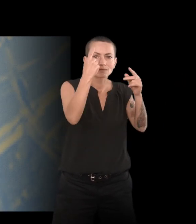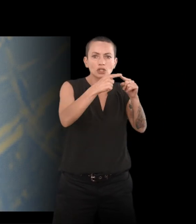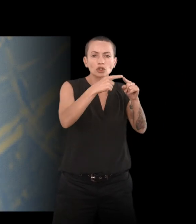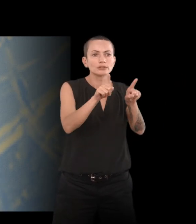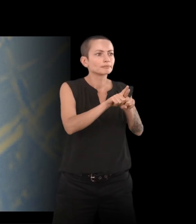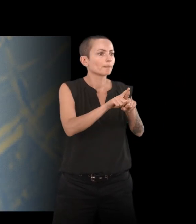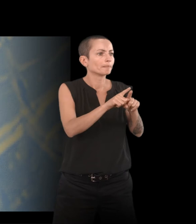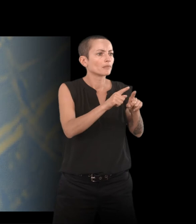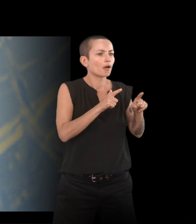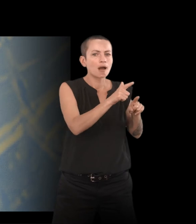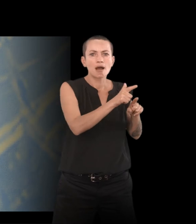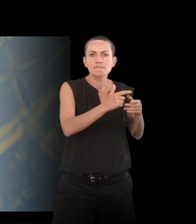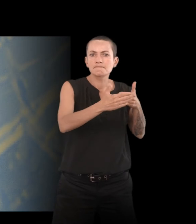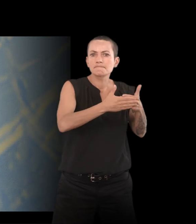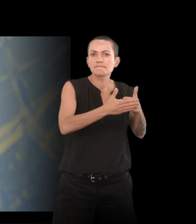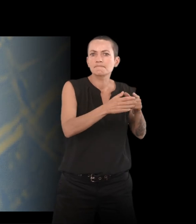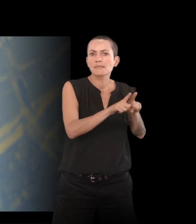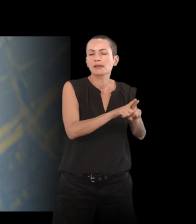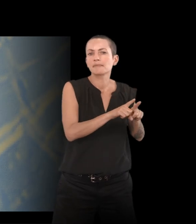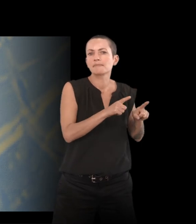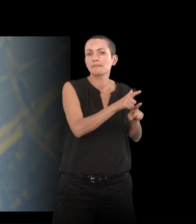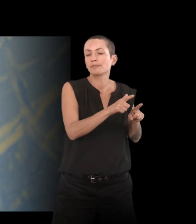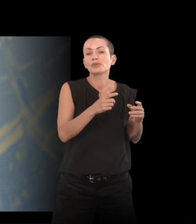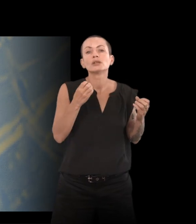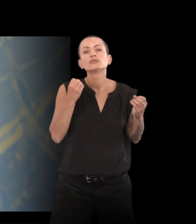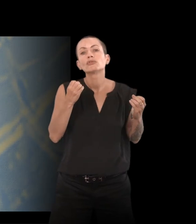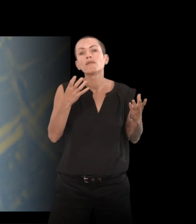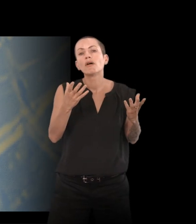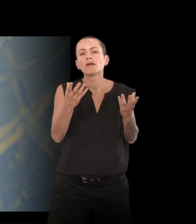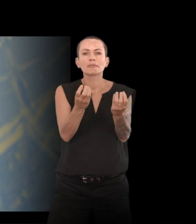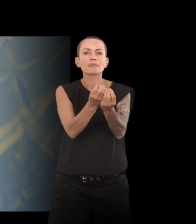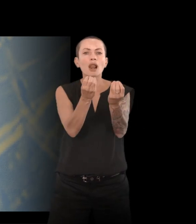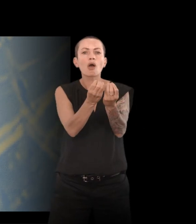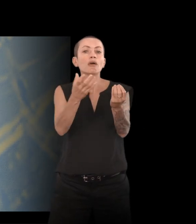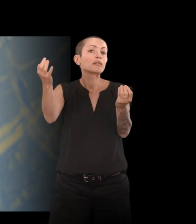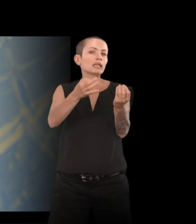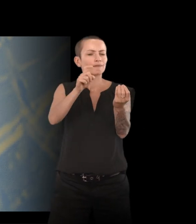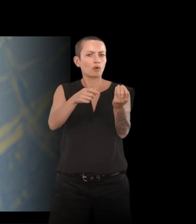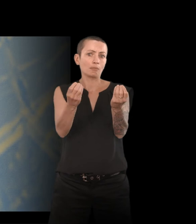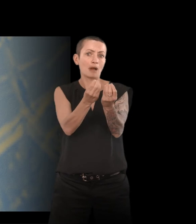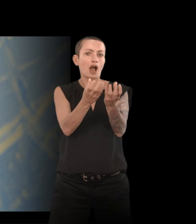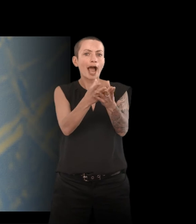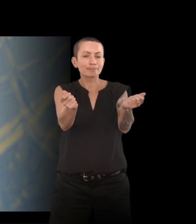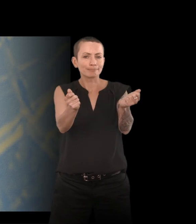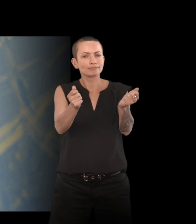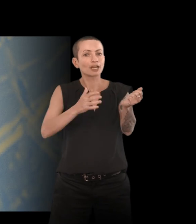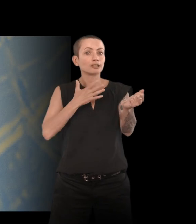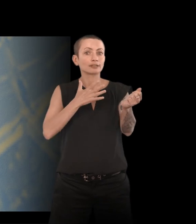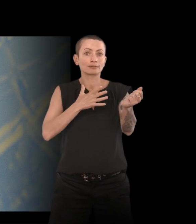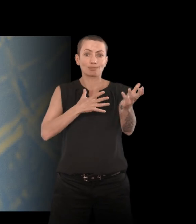toujours qu'il faut réparer le malheur par de la joie. Mais je crois que ça m'a fait beaucoup de bien. Moi, quand j'étais